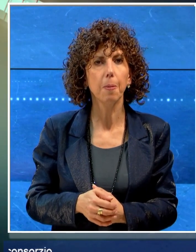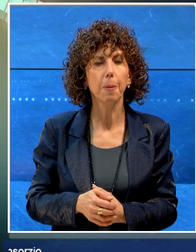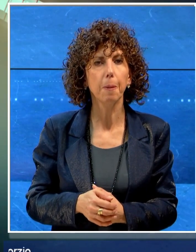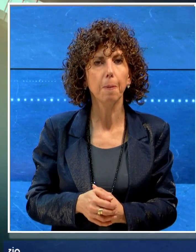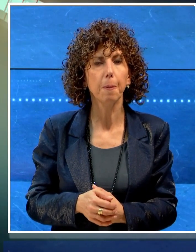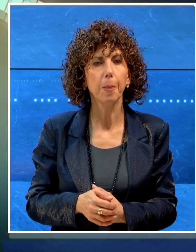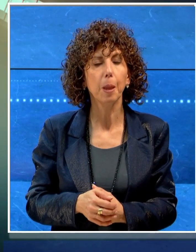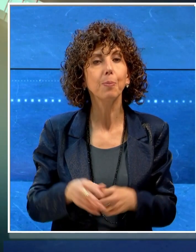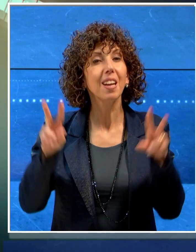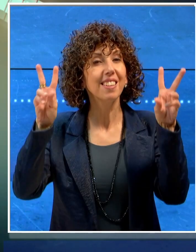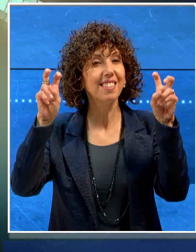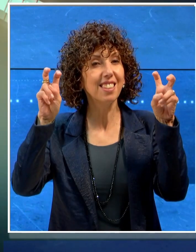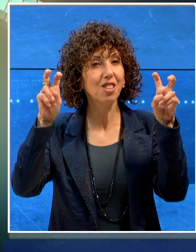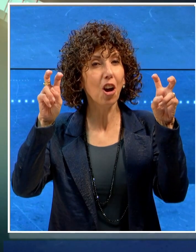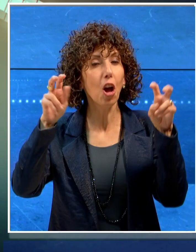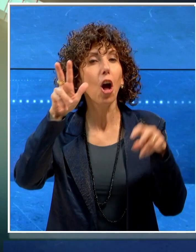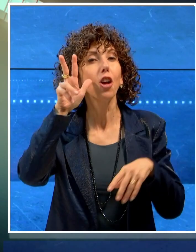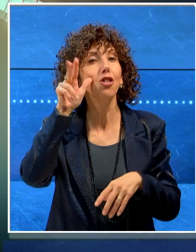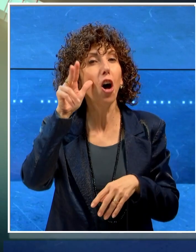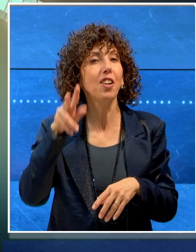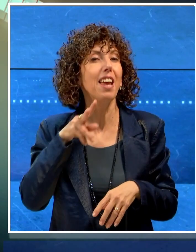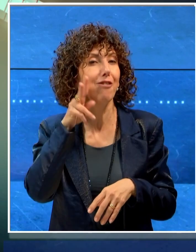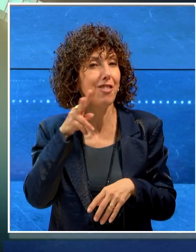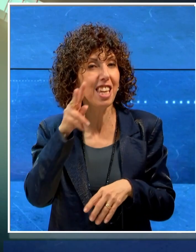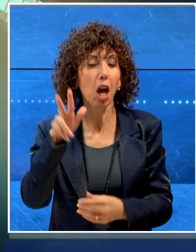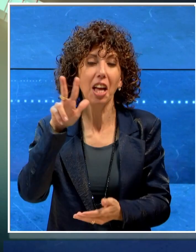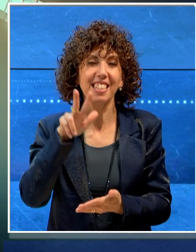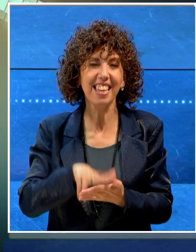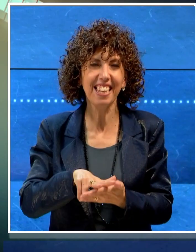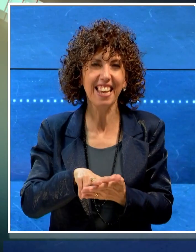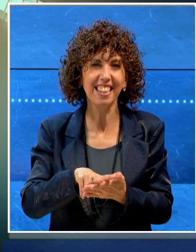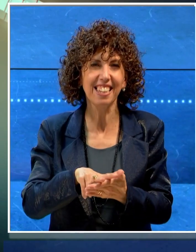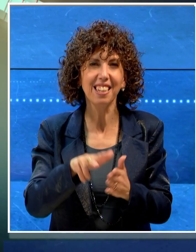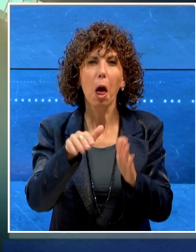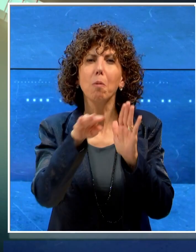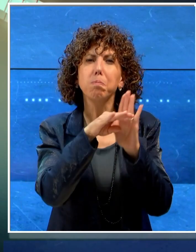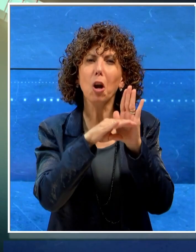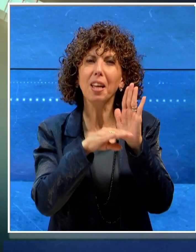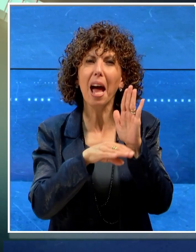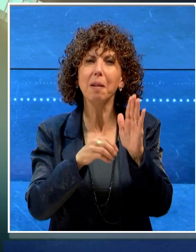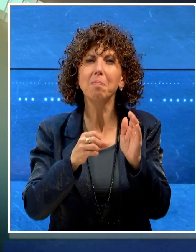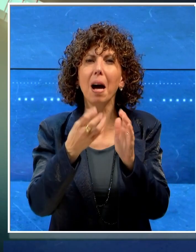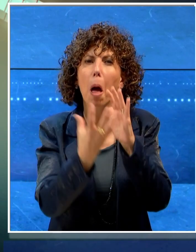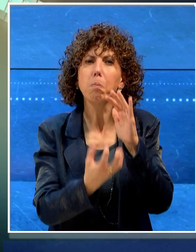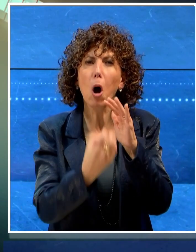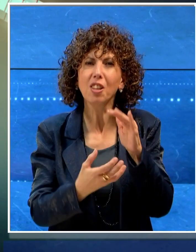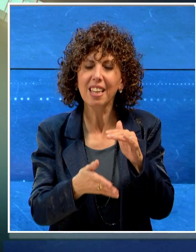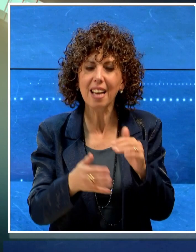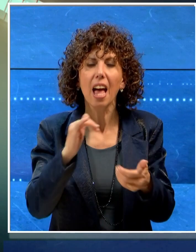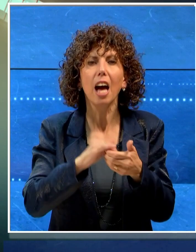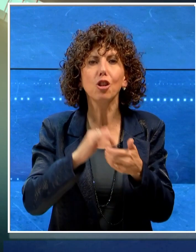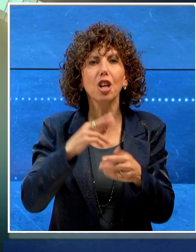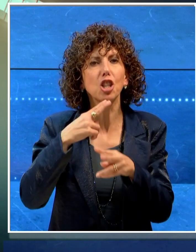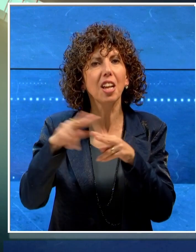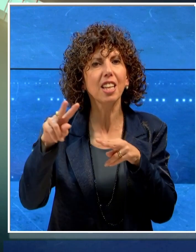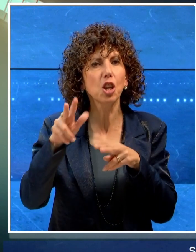Si intitola Donne, Vino e Segreti, il podcast realizzato dall'Associazione Nazionale Le